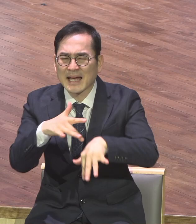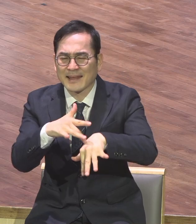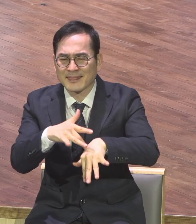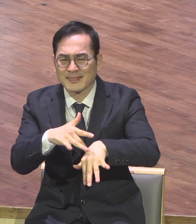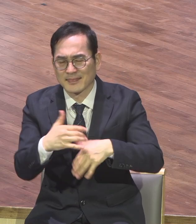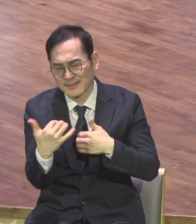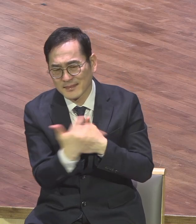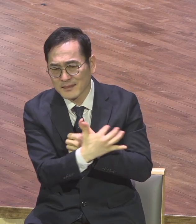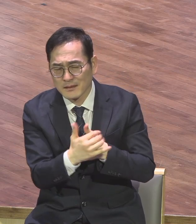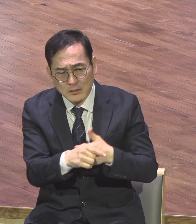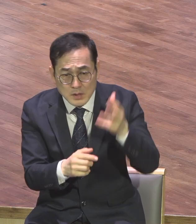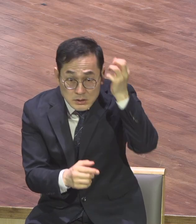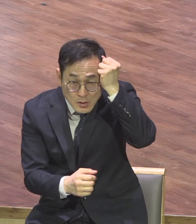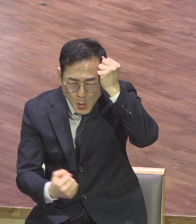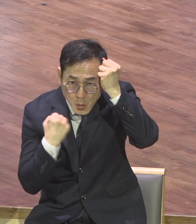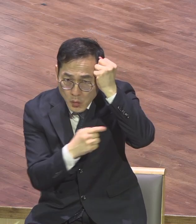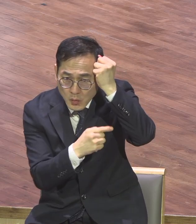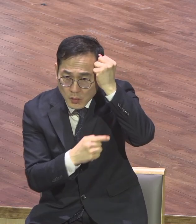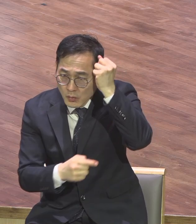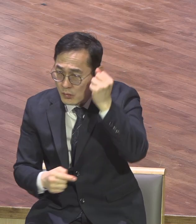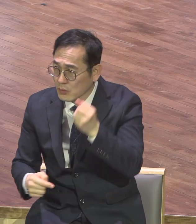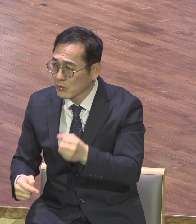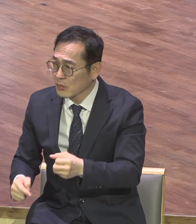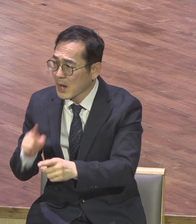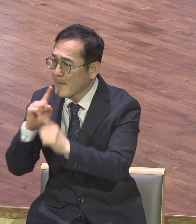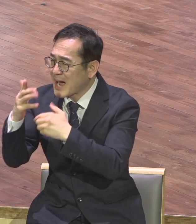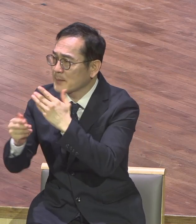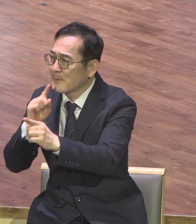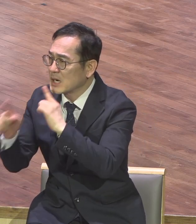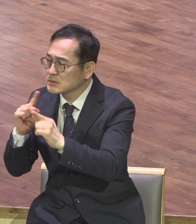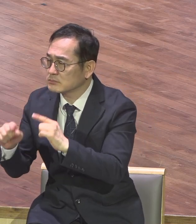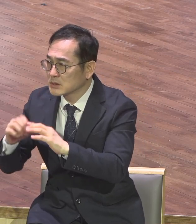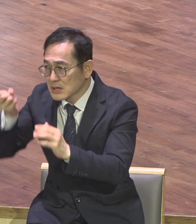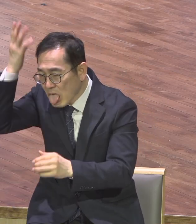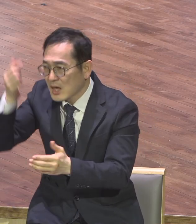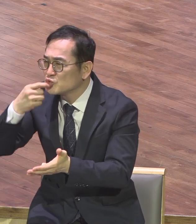이상하지요 성경 구절 몇 구절 모르면서 세상 걸 엄청 많이 알아요